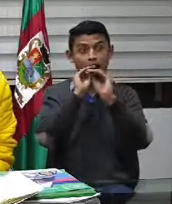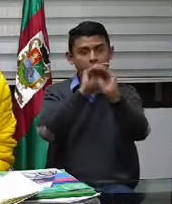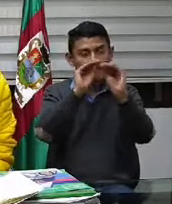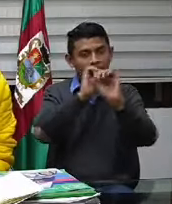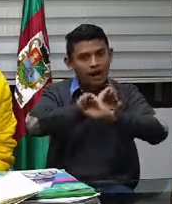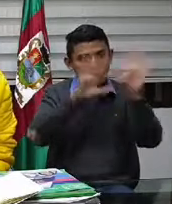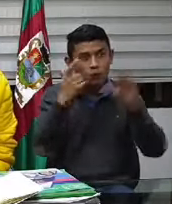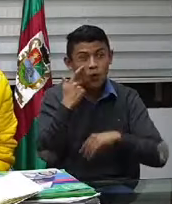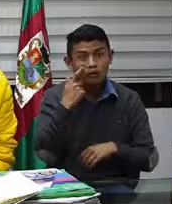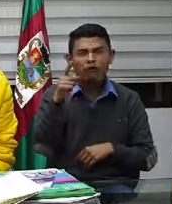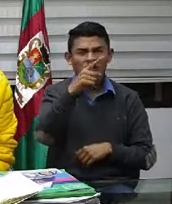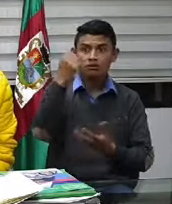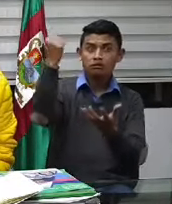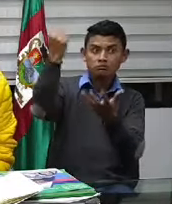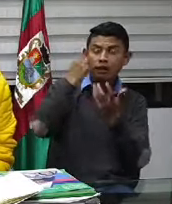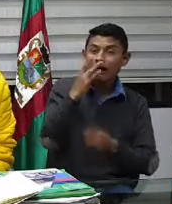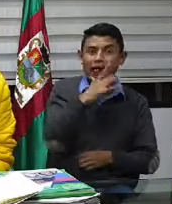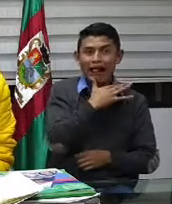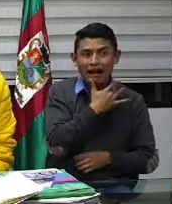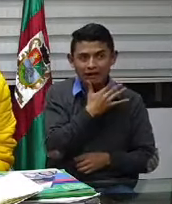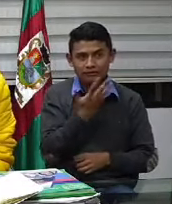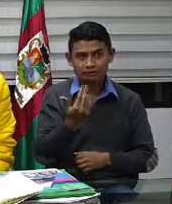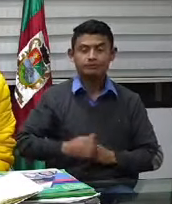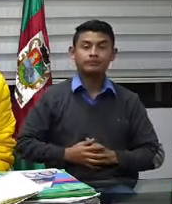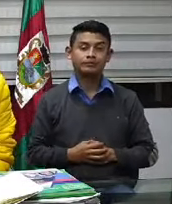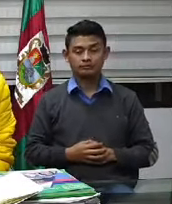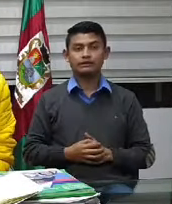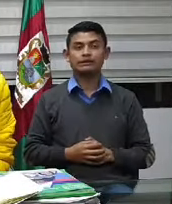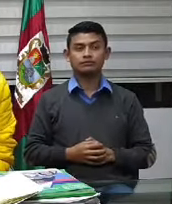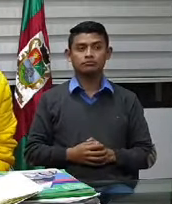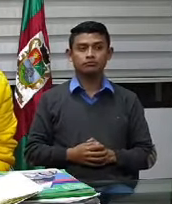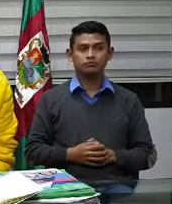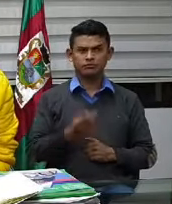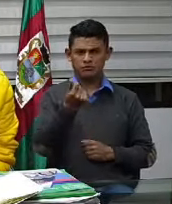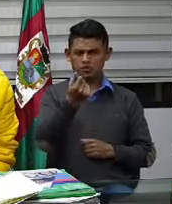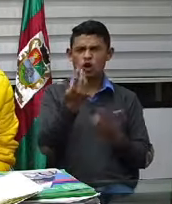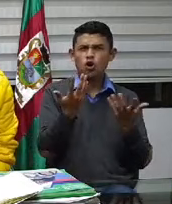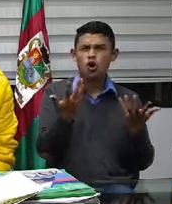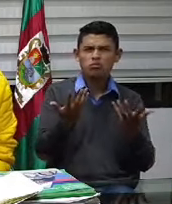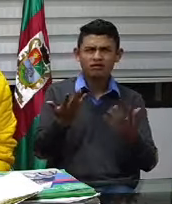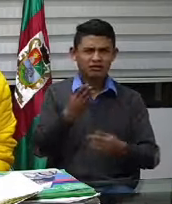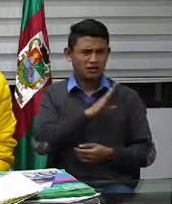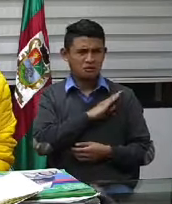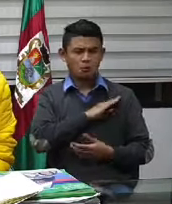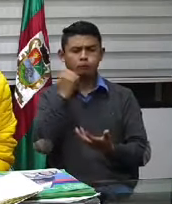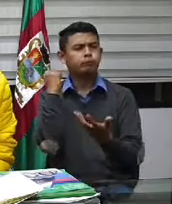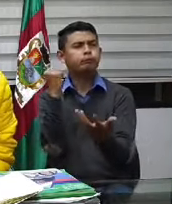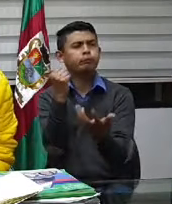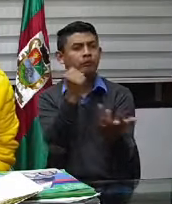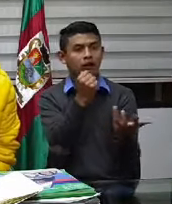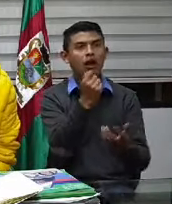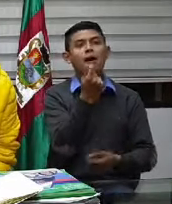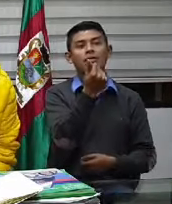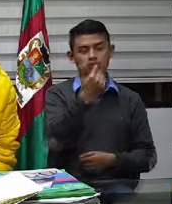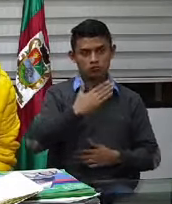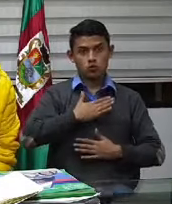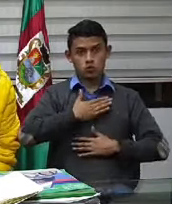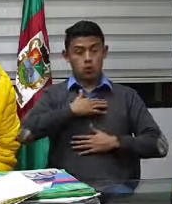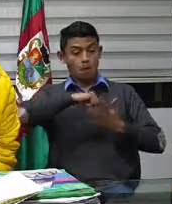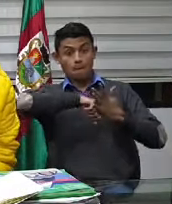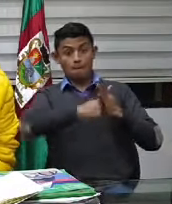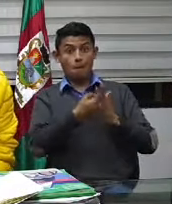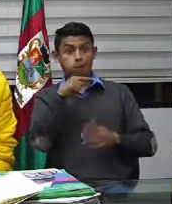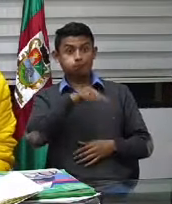tener más protección para todas las personas que podamos ayudarles, esos son con recursos nuestros y con recursos de